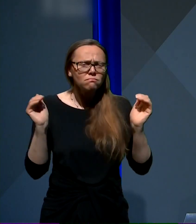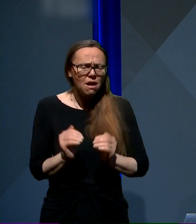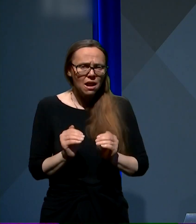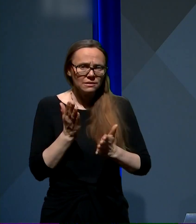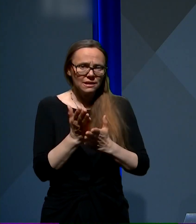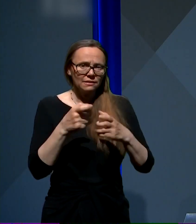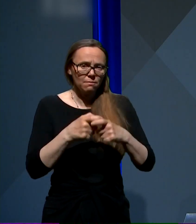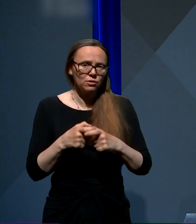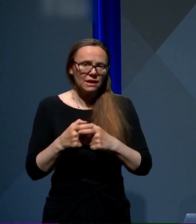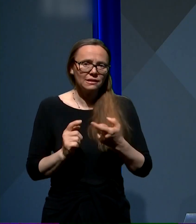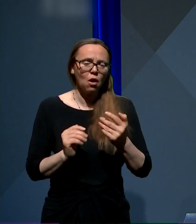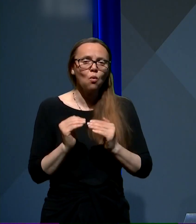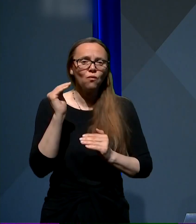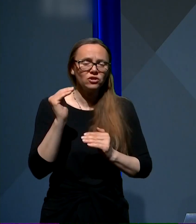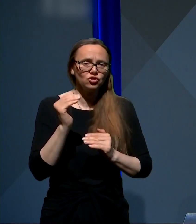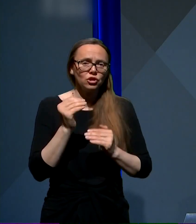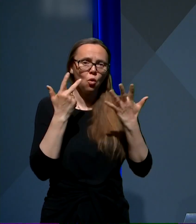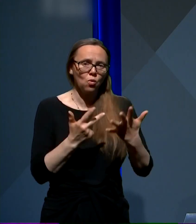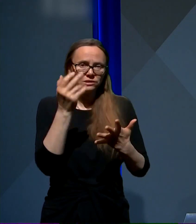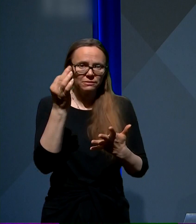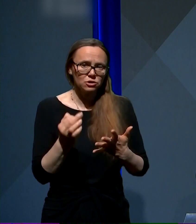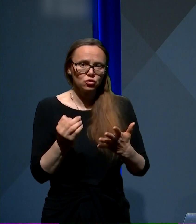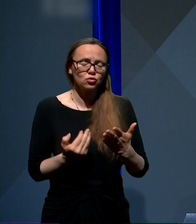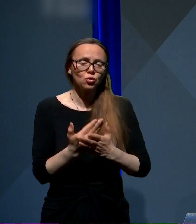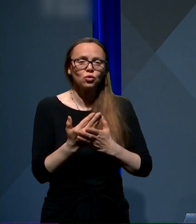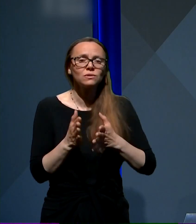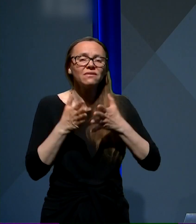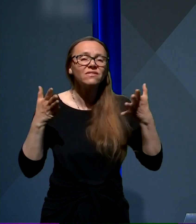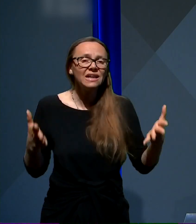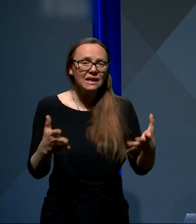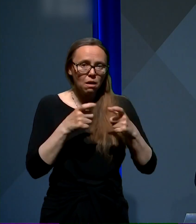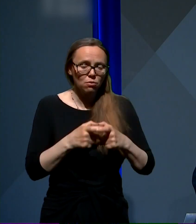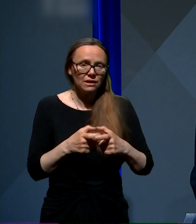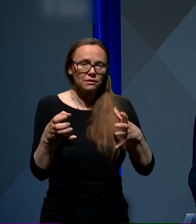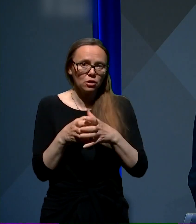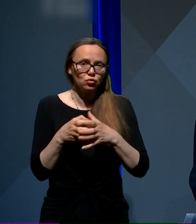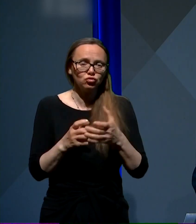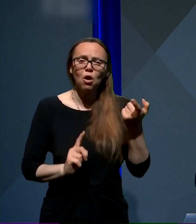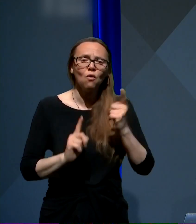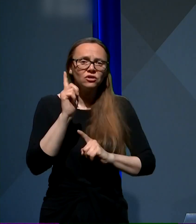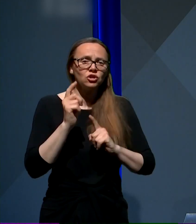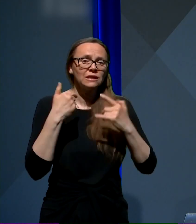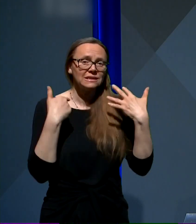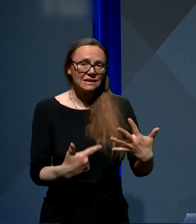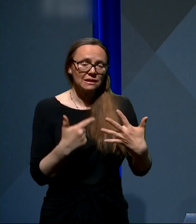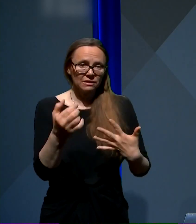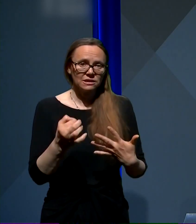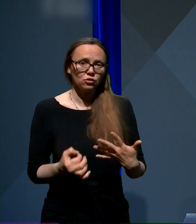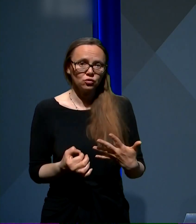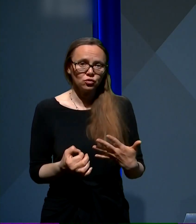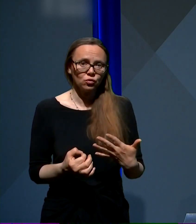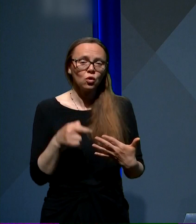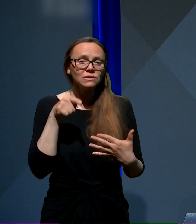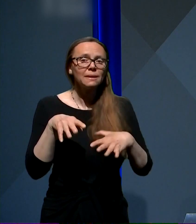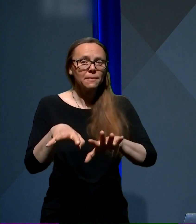80 odstotkov, za velika podjetja, velike družbe v višini 70 odstotkov. S tem